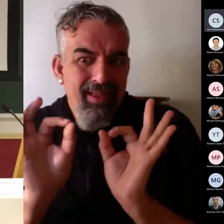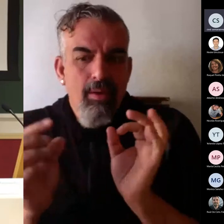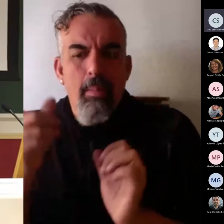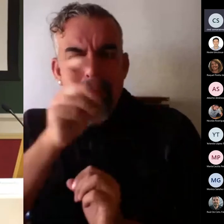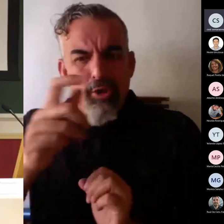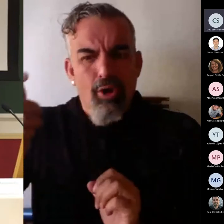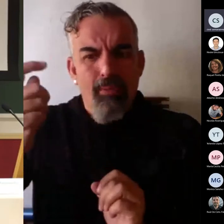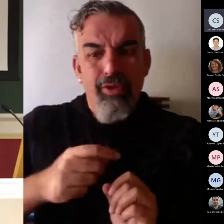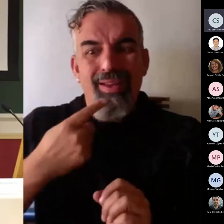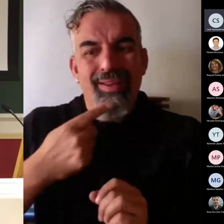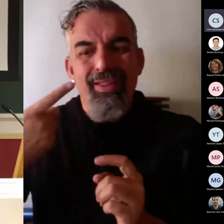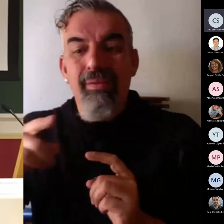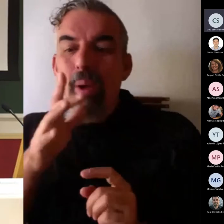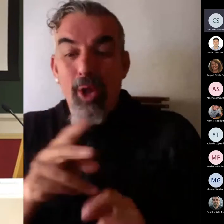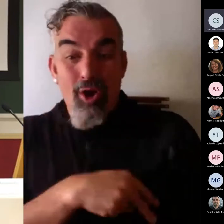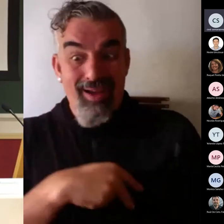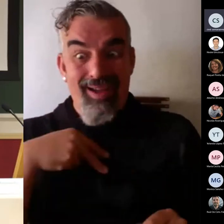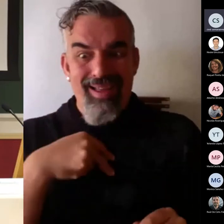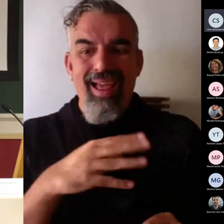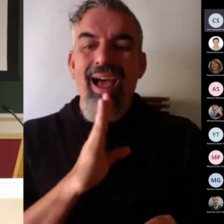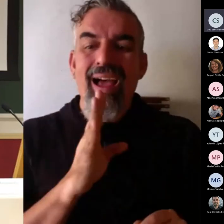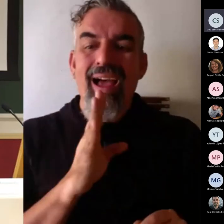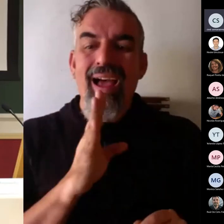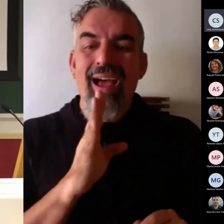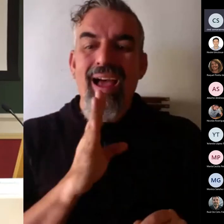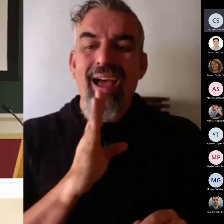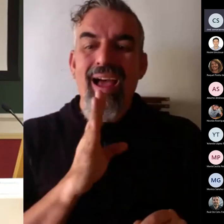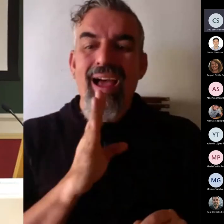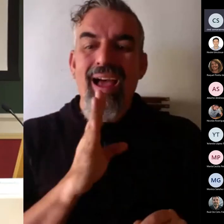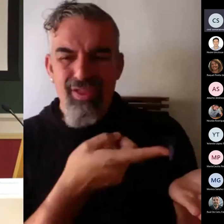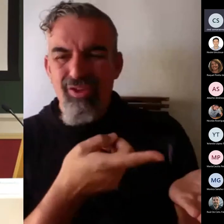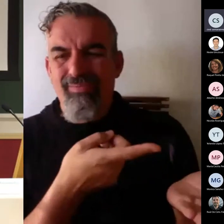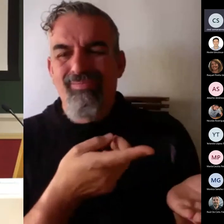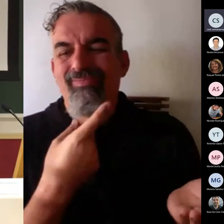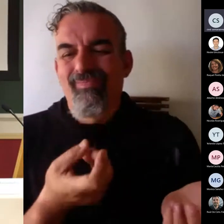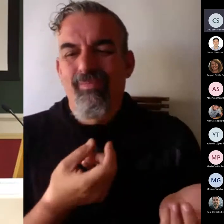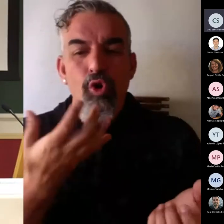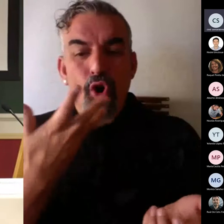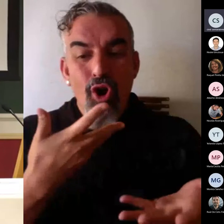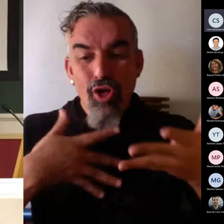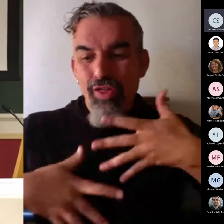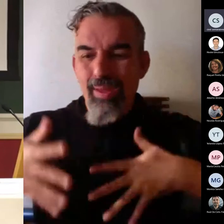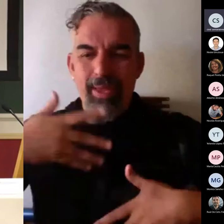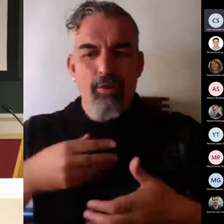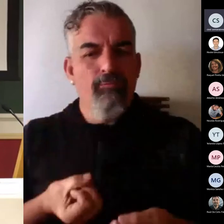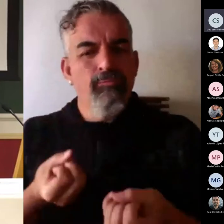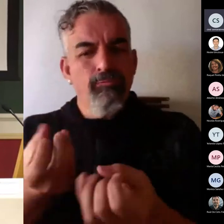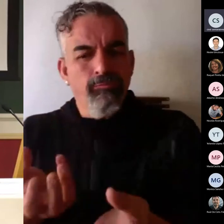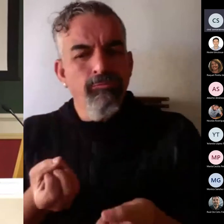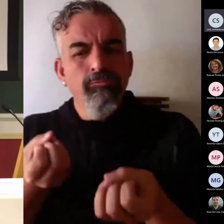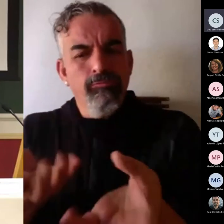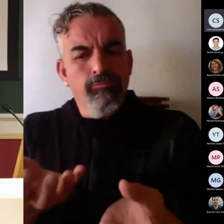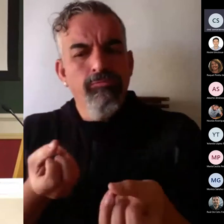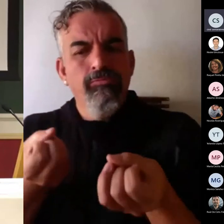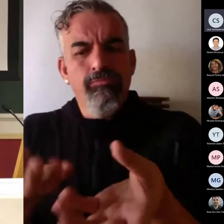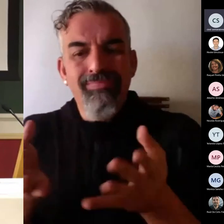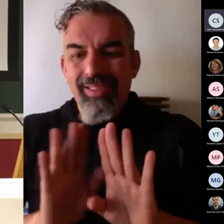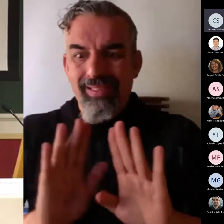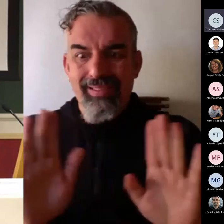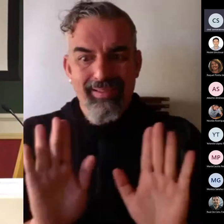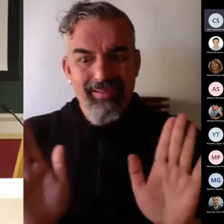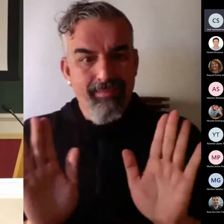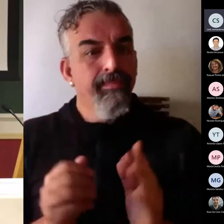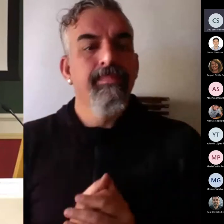diferentes. Fundamentalmente lo hemos basado en la transmisión de conocimientos. La transmisión de conocimientos es fácil.